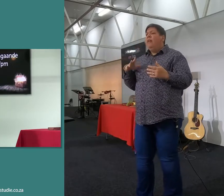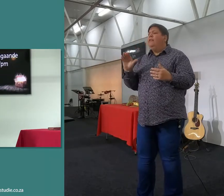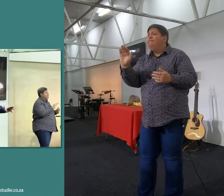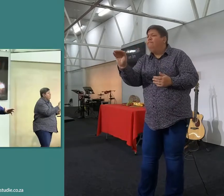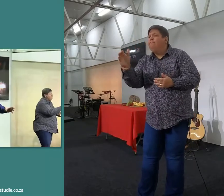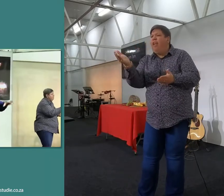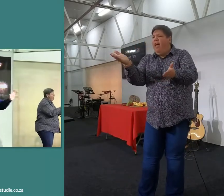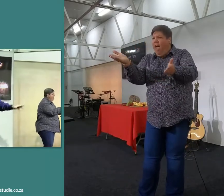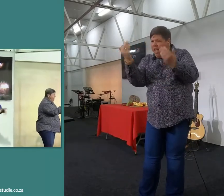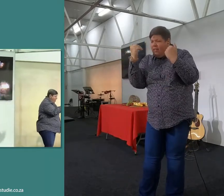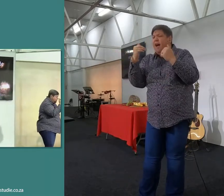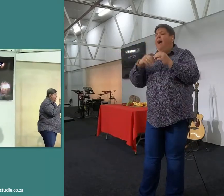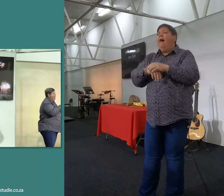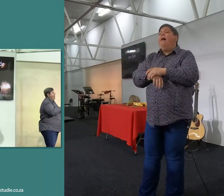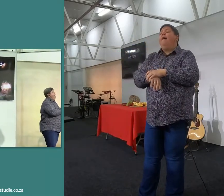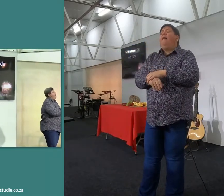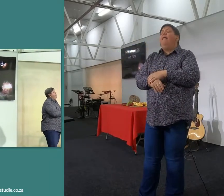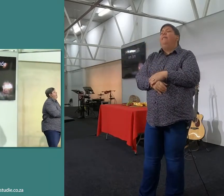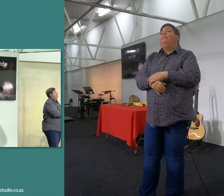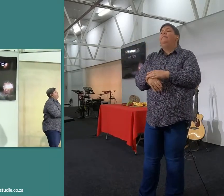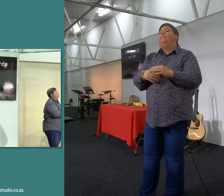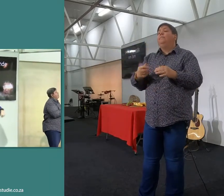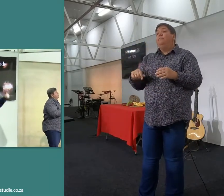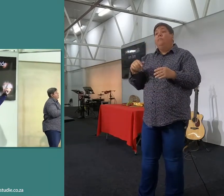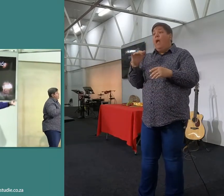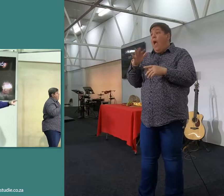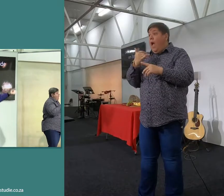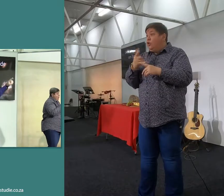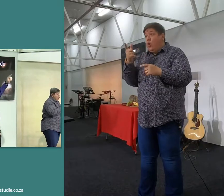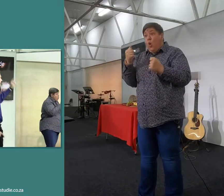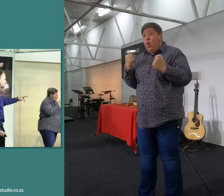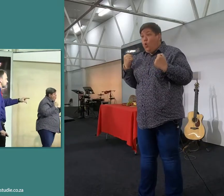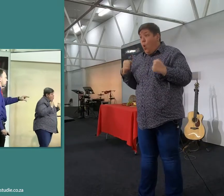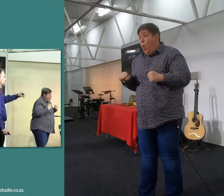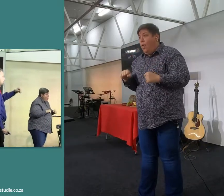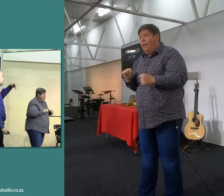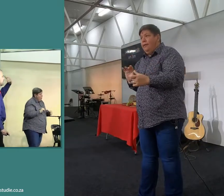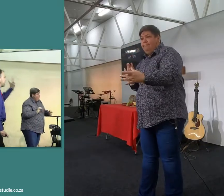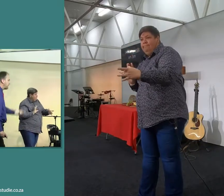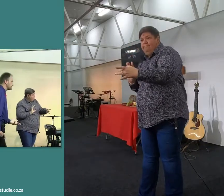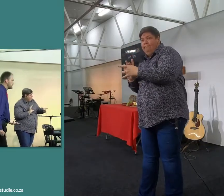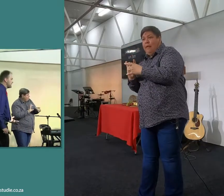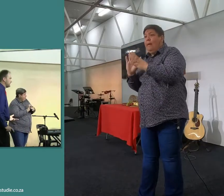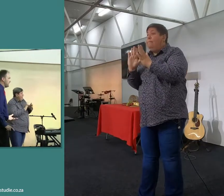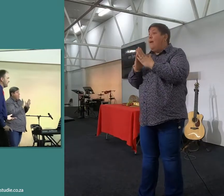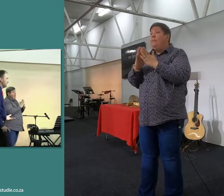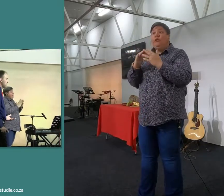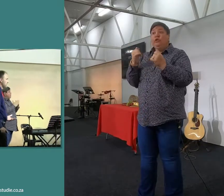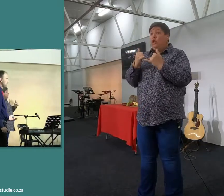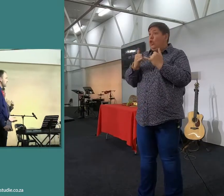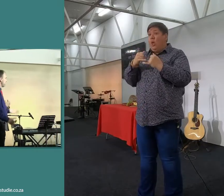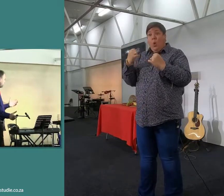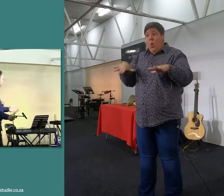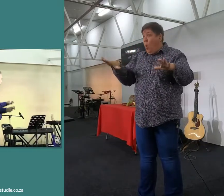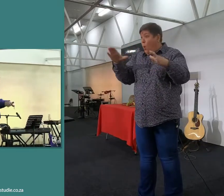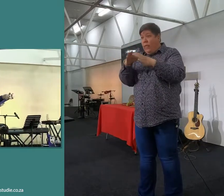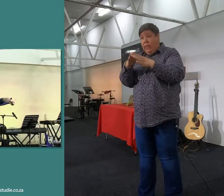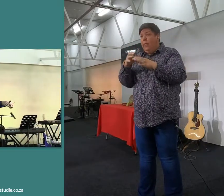het dit gedoen nou in die begin, maar ek wil dit nou weedoen, indien jy nog nie ingeskakel is in die bybelstudie nie, dan wil ek jou vraag om nou in te